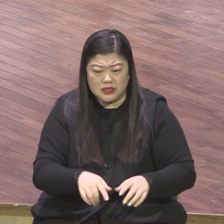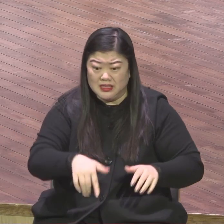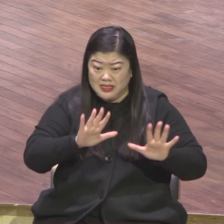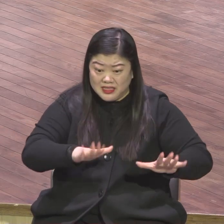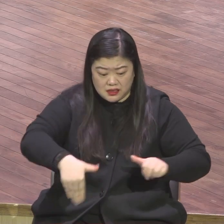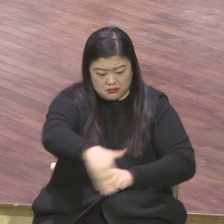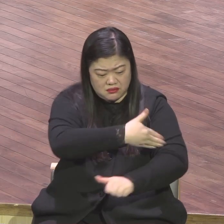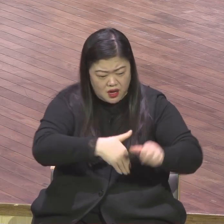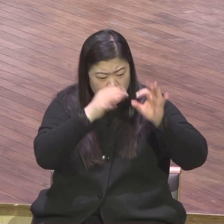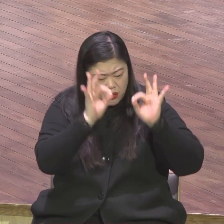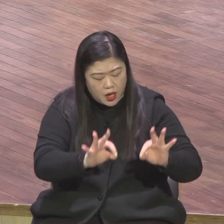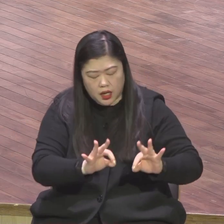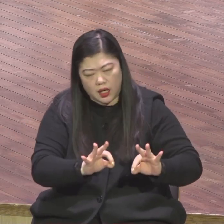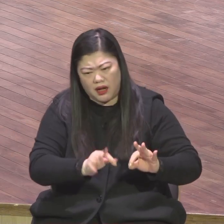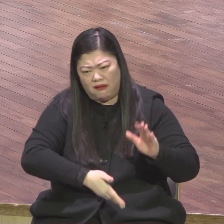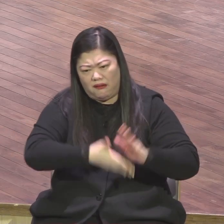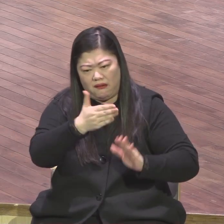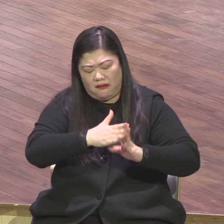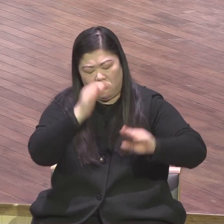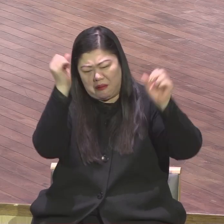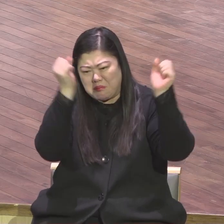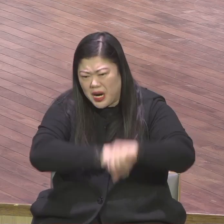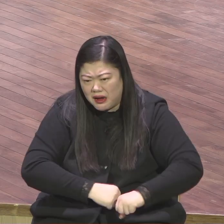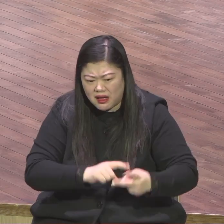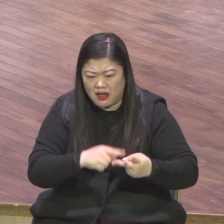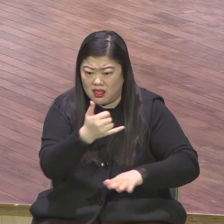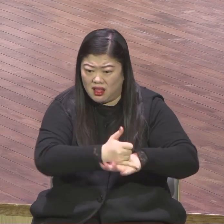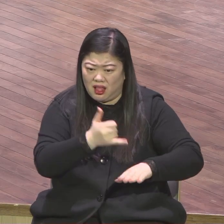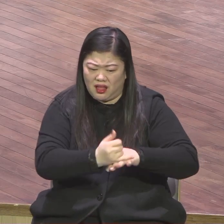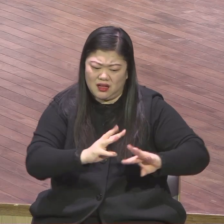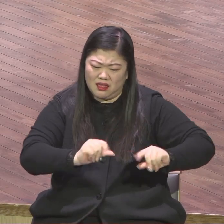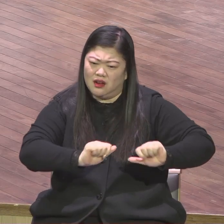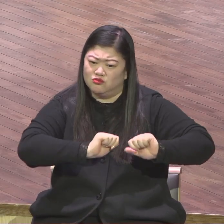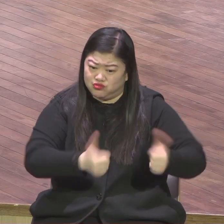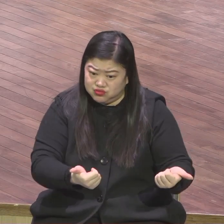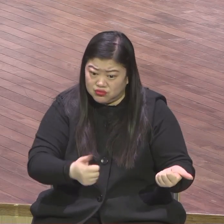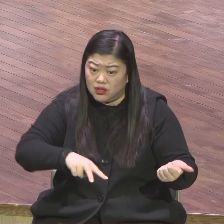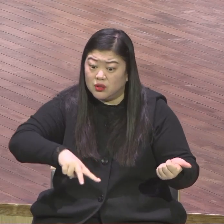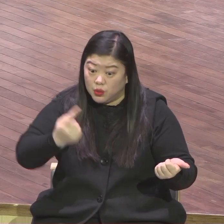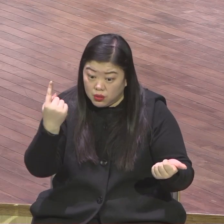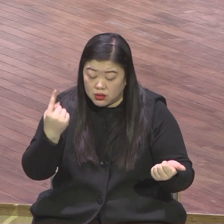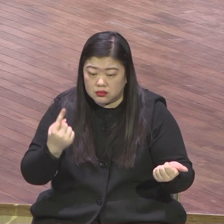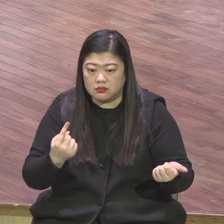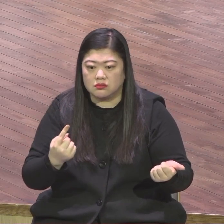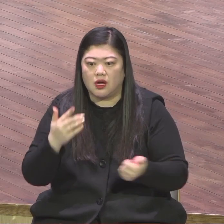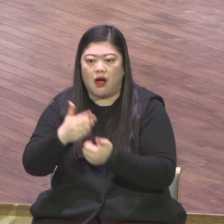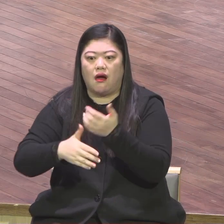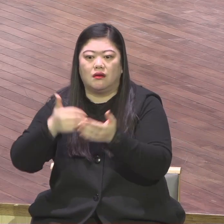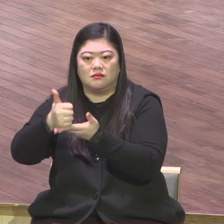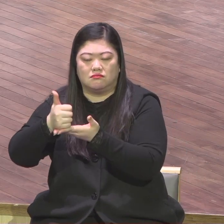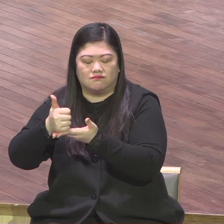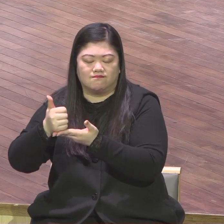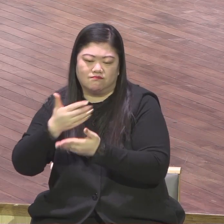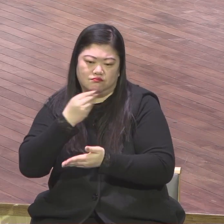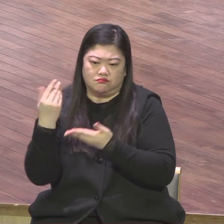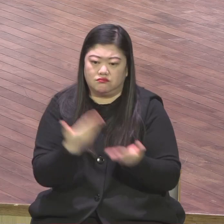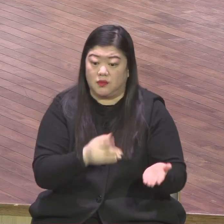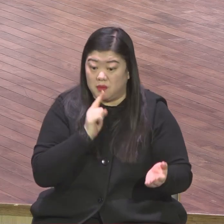결실을 맺게 된다고 말씀하고 있습니다 이 본문에 보면 밭 가는 자가 곡식 배는 자의 뒤를 이으며 포도주를